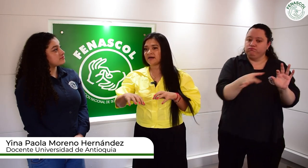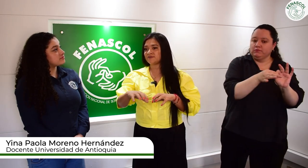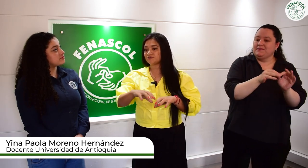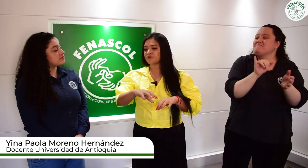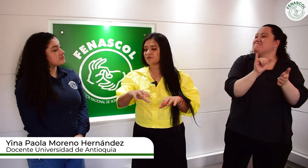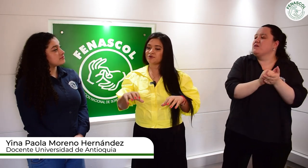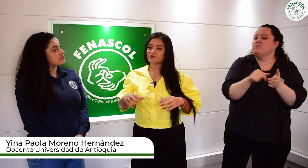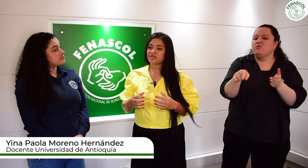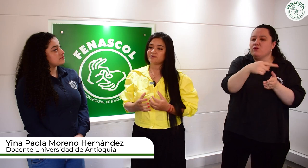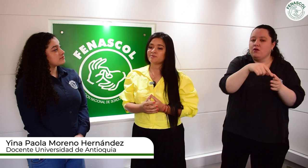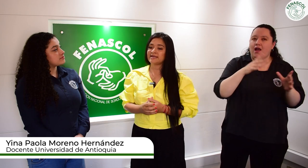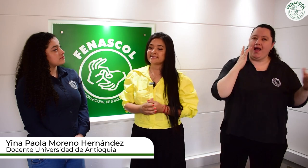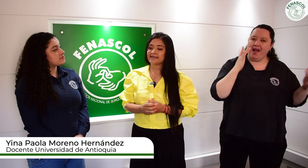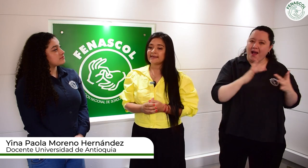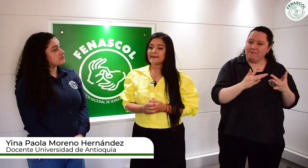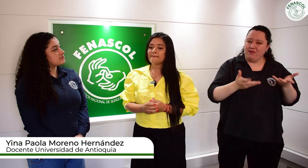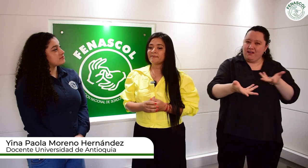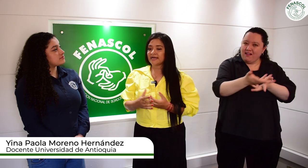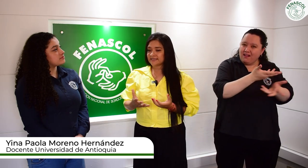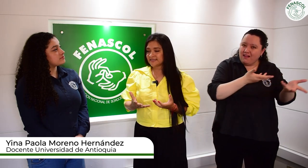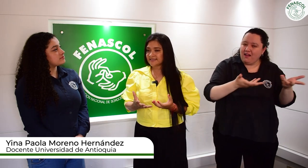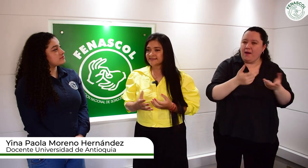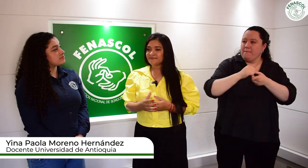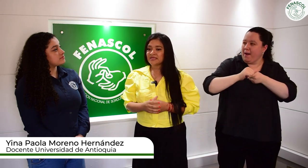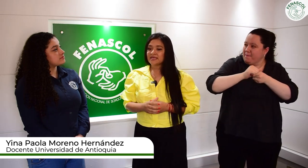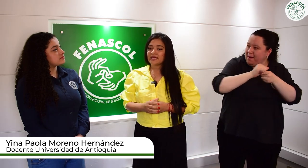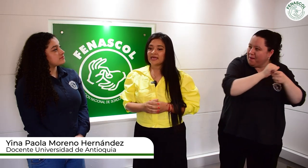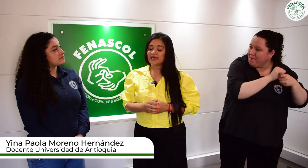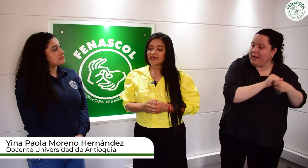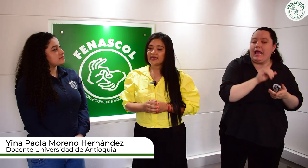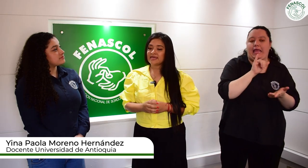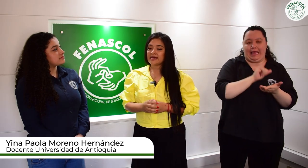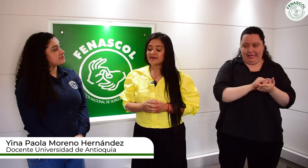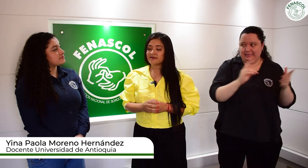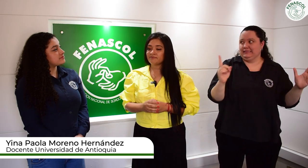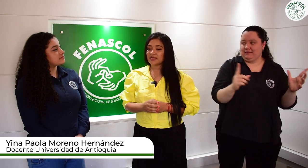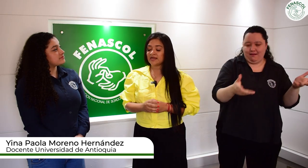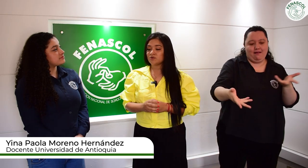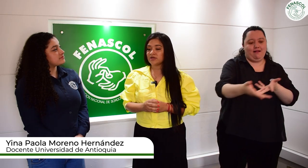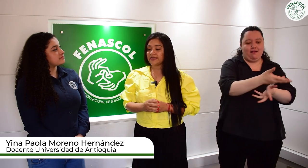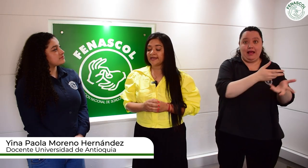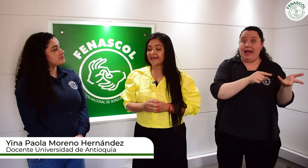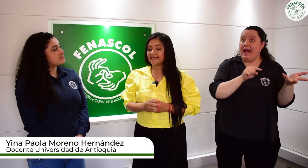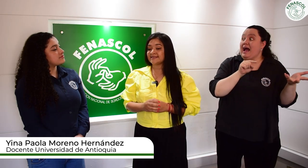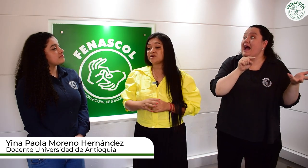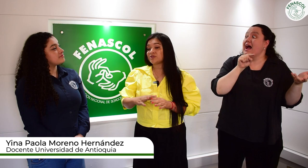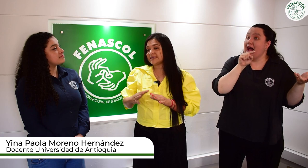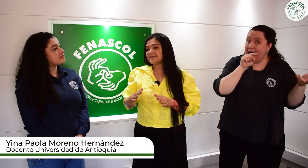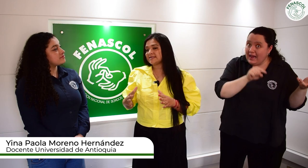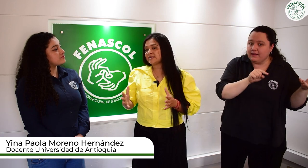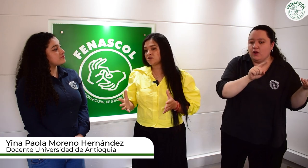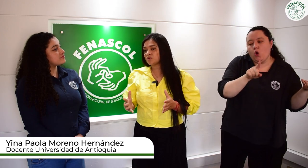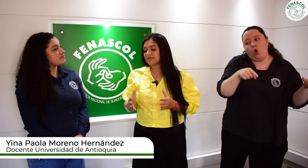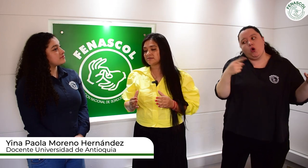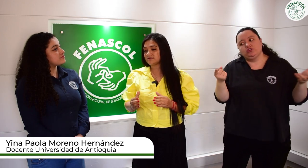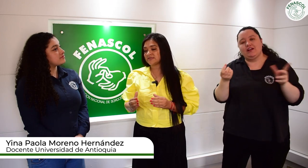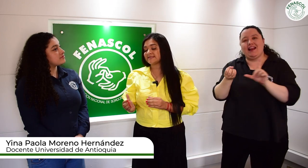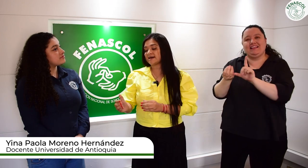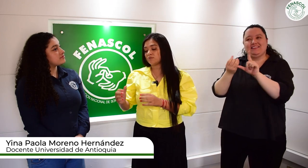espacios donde nos encontramos para hacer prácticas. Y ahí, desde otras licenciaturas, entonces